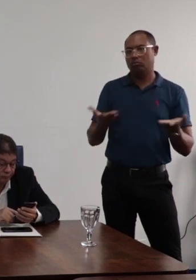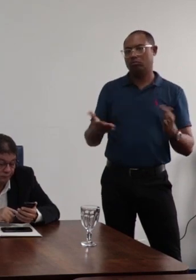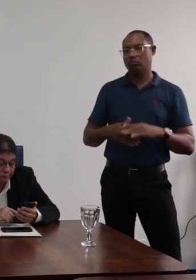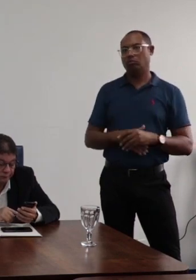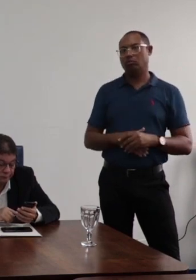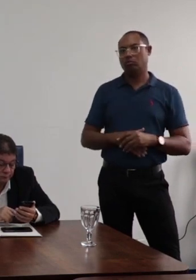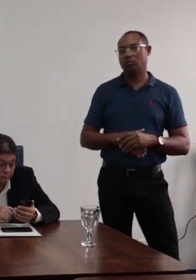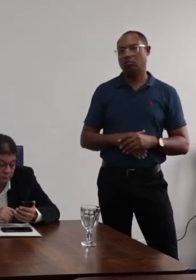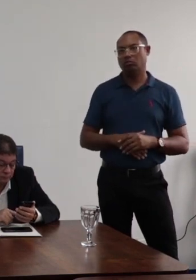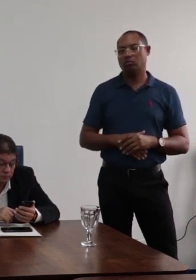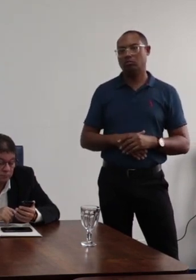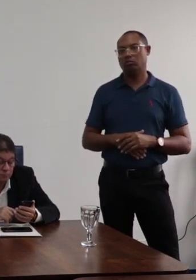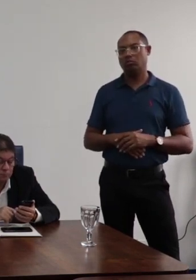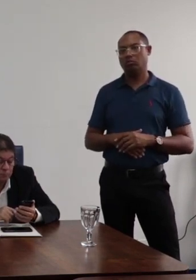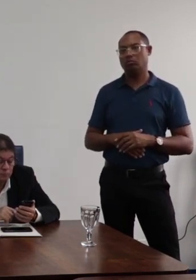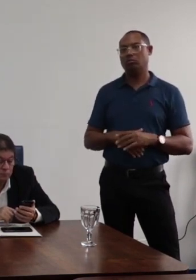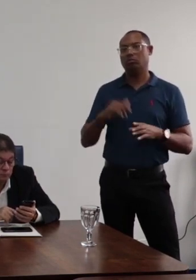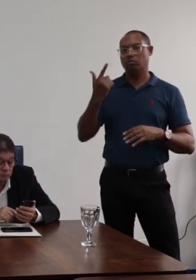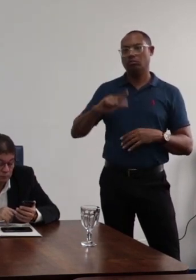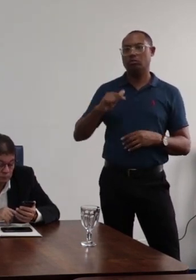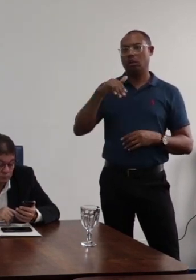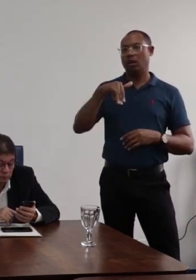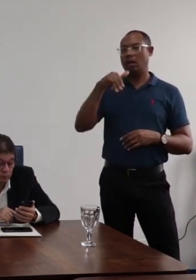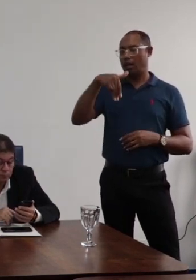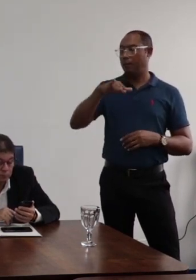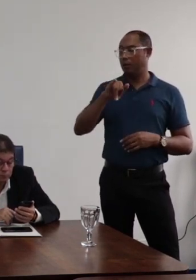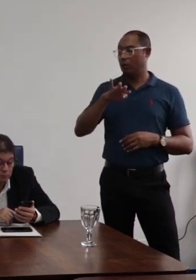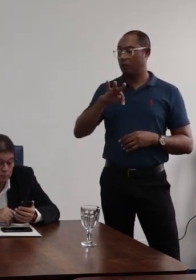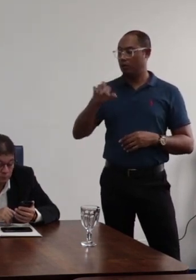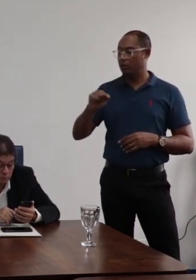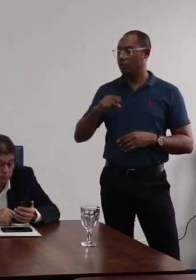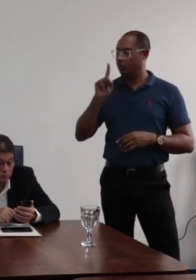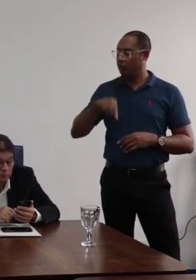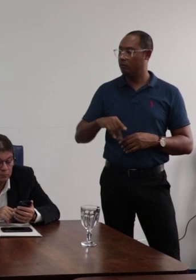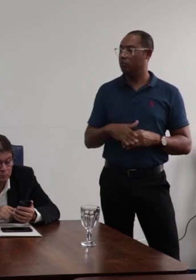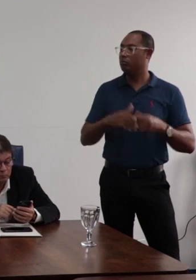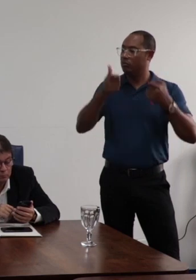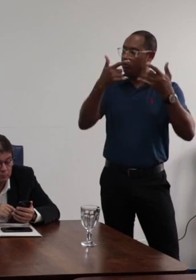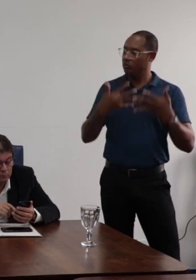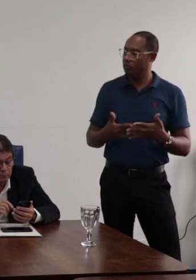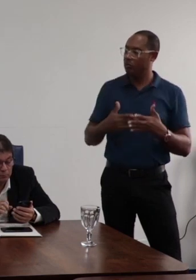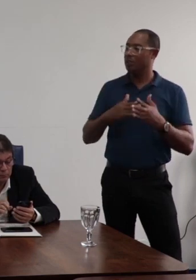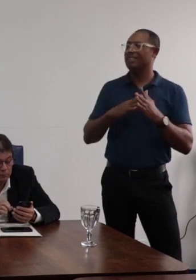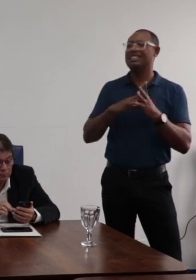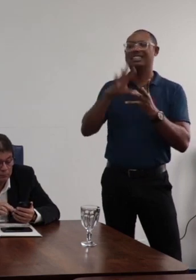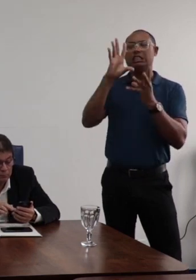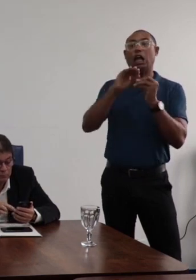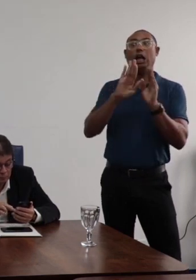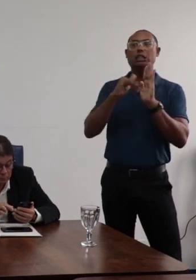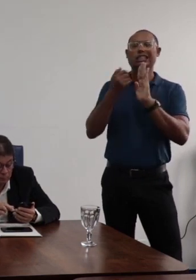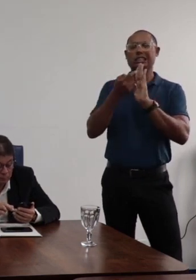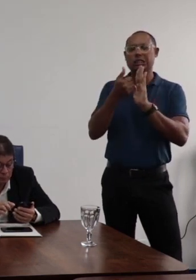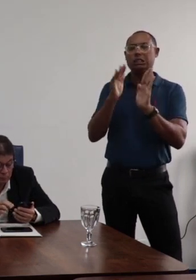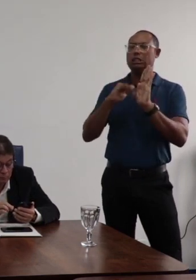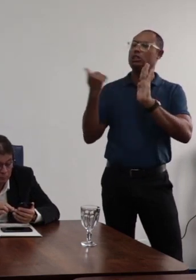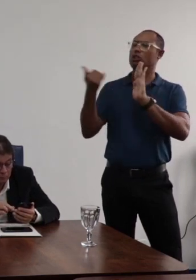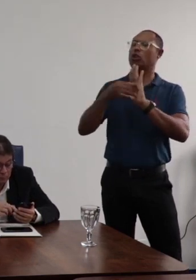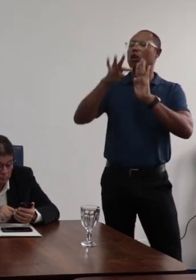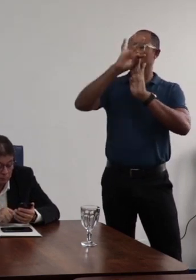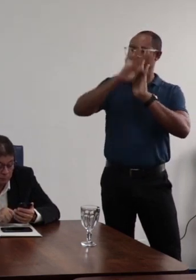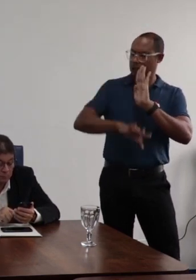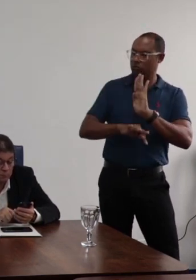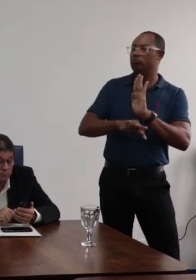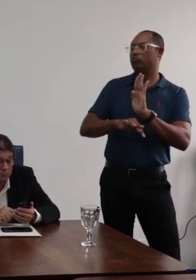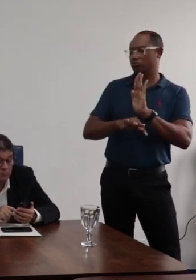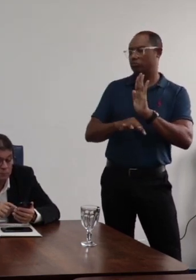queria enfatizar mais uma vez que a minuta, ela reproduz quase que na sua integridade em texto